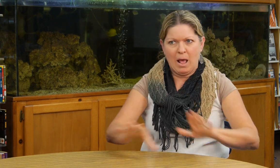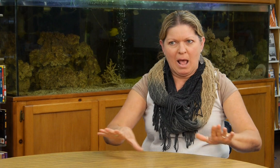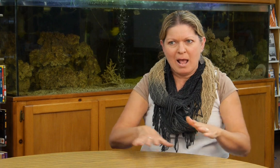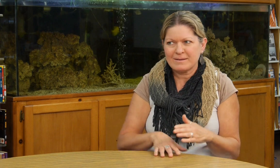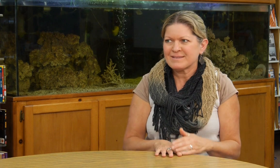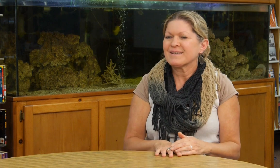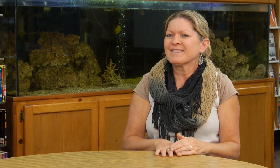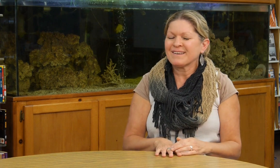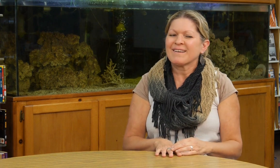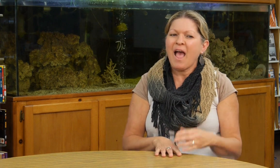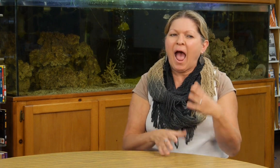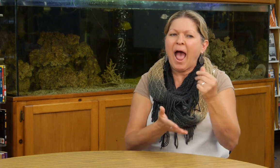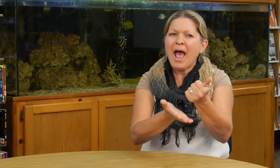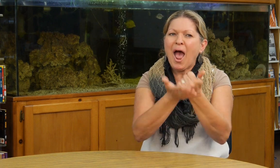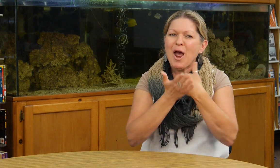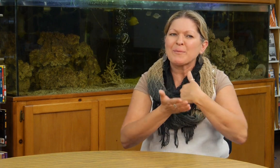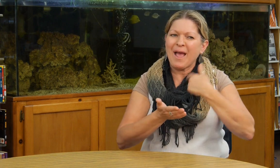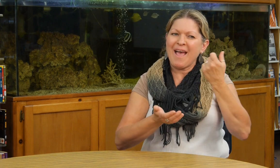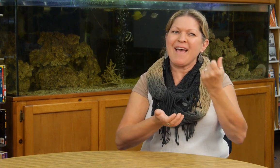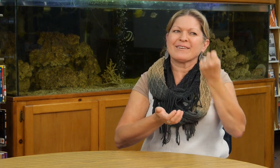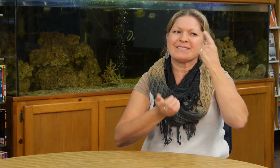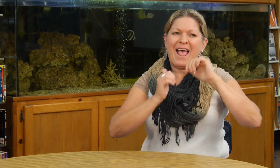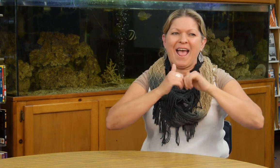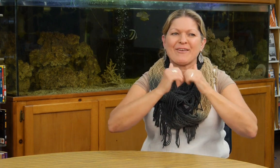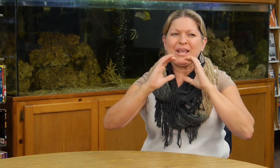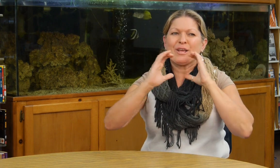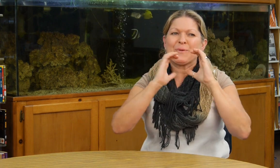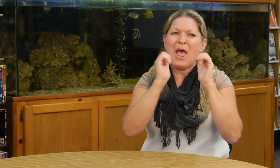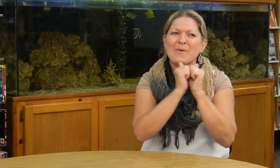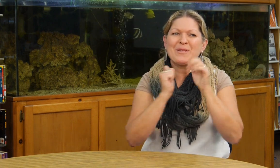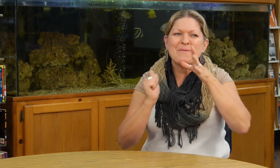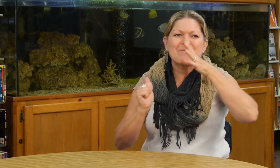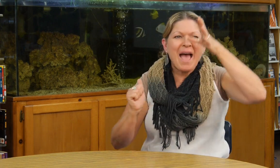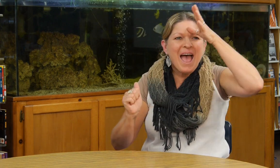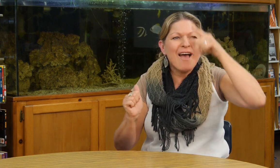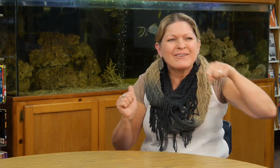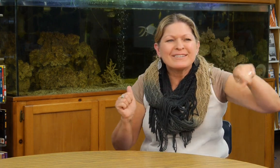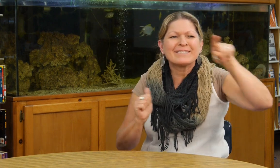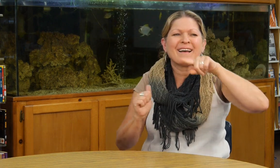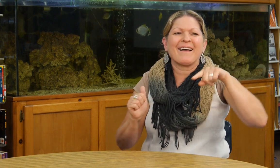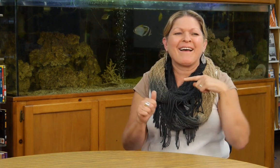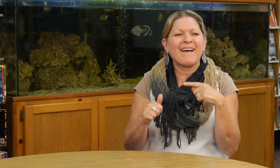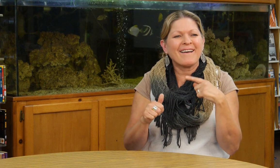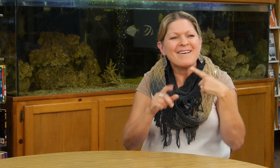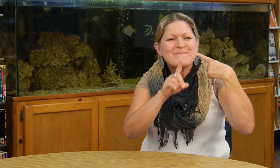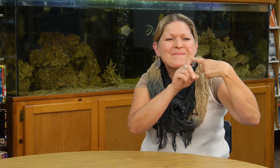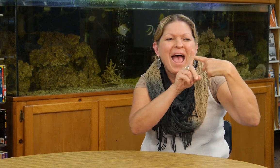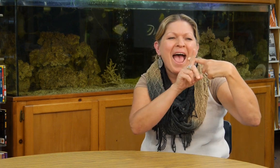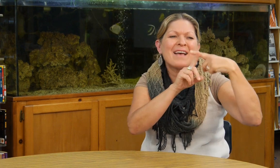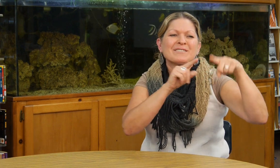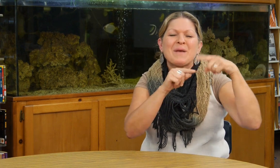También utilizando el servicio de interpretación por vídeo, me ha ayudado bastante a poder comunicarme con padres y